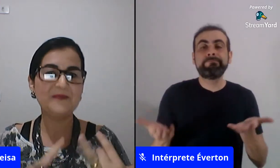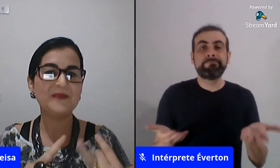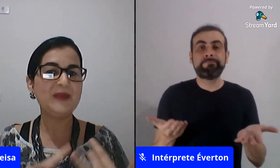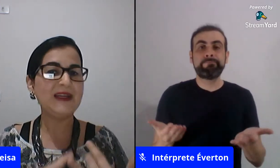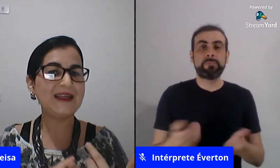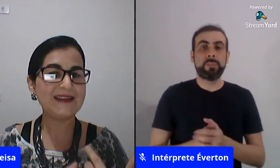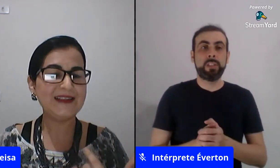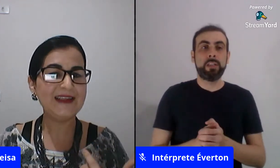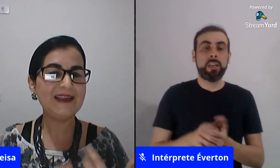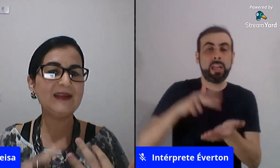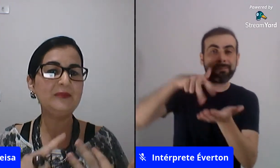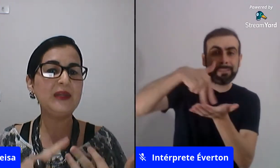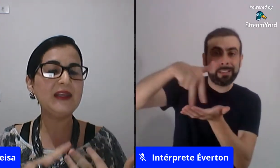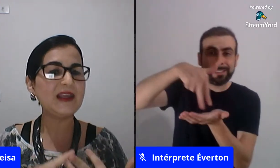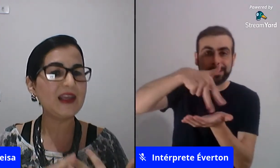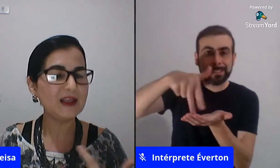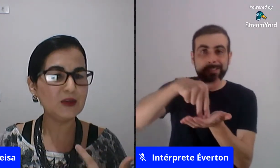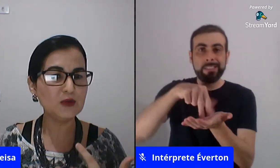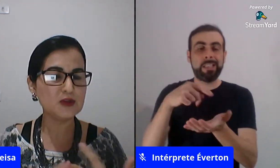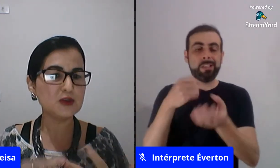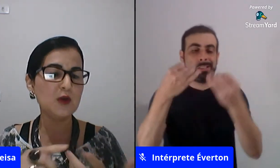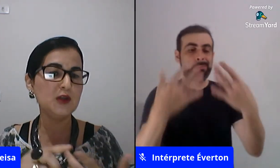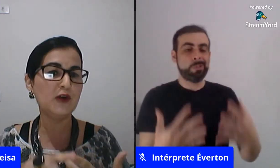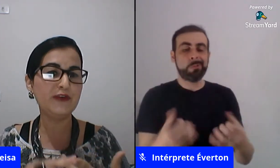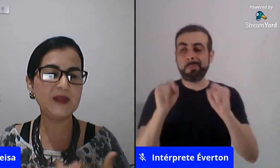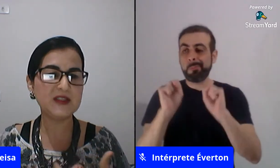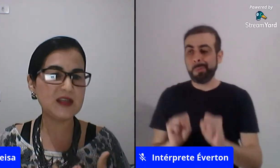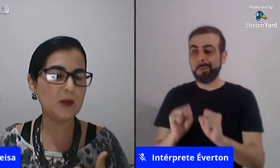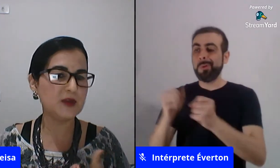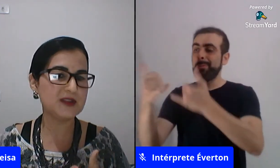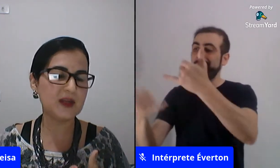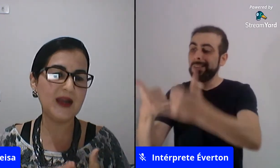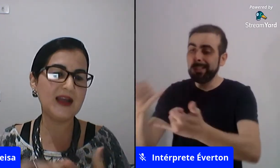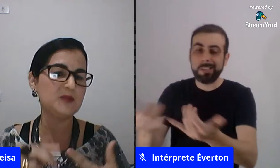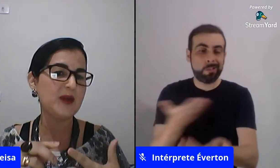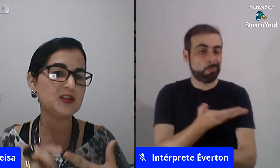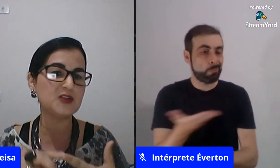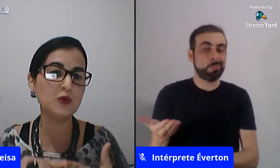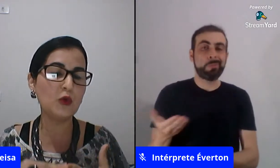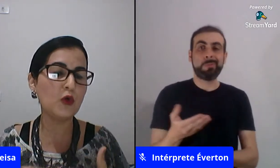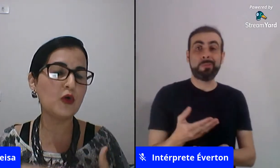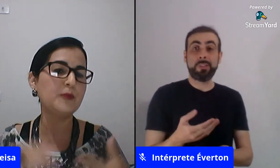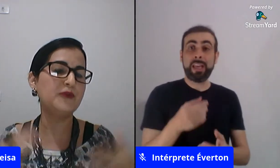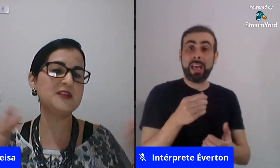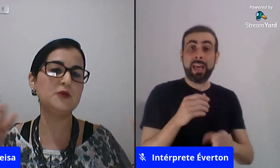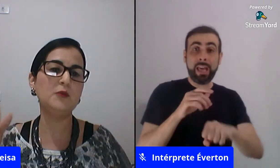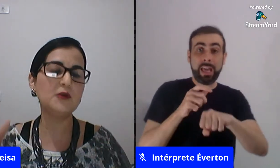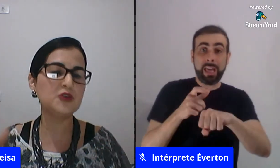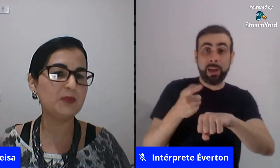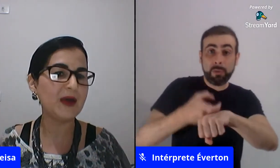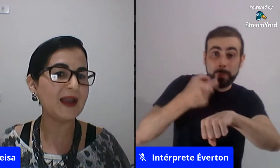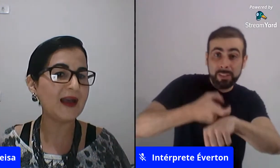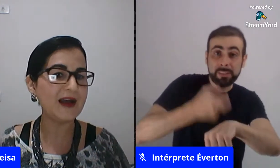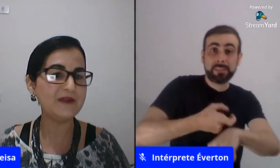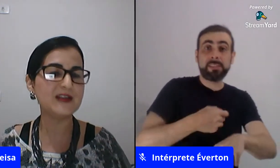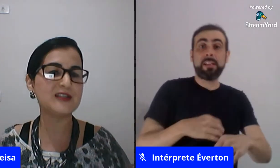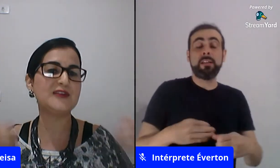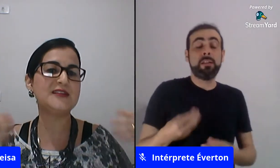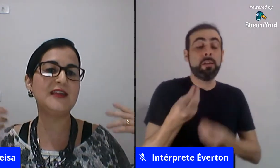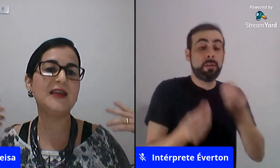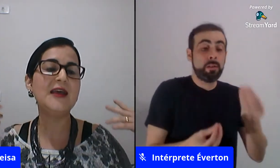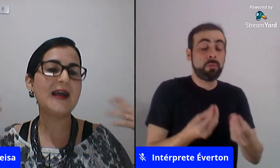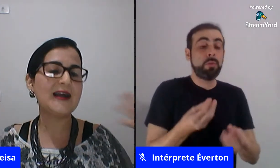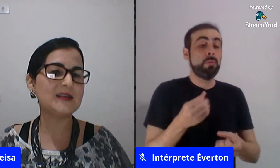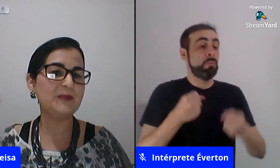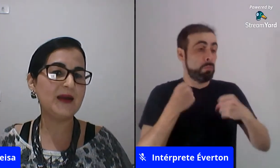dança brincadeira brinquedos quando eu vou alfabetizar eu posso trabalhar as partes do corpo fazer um banco de palavras